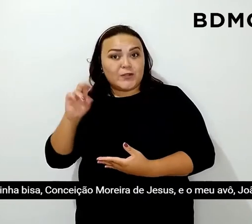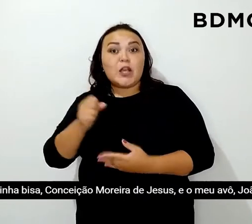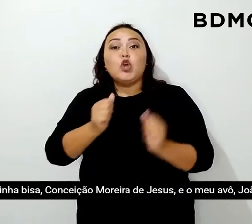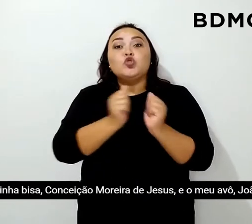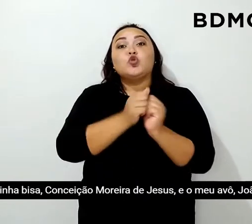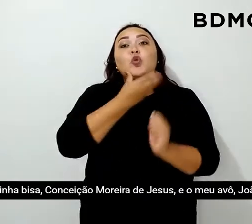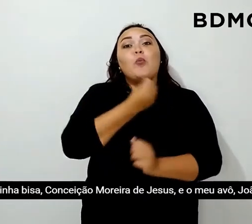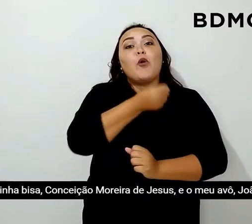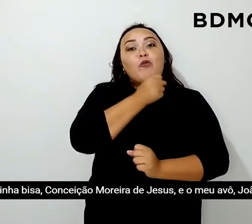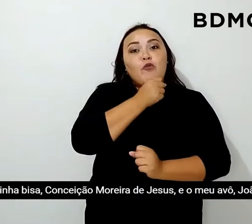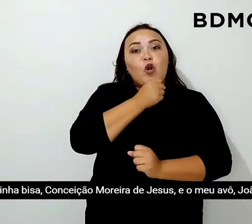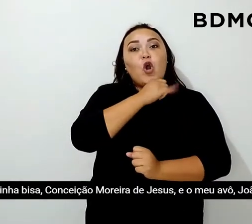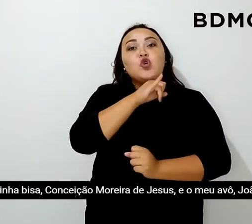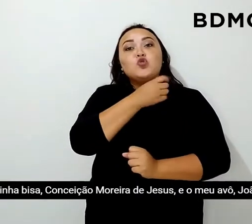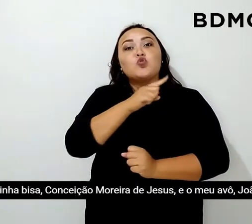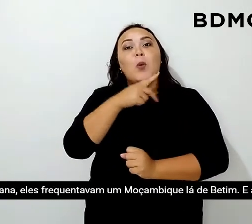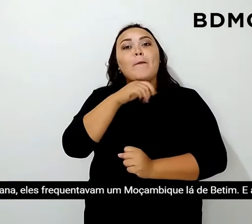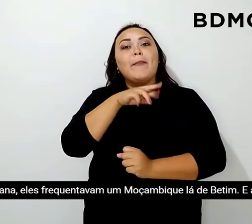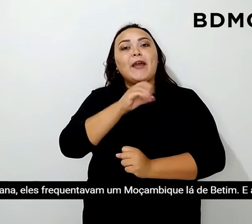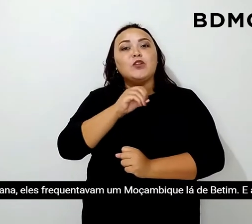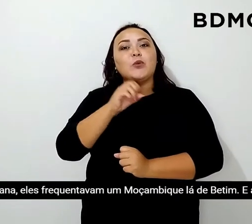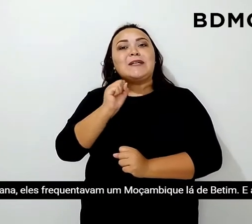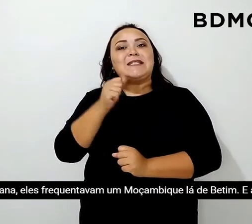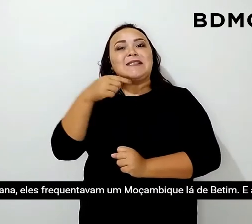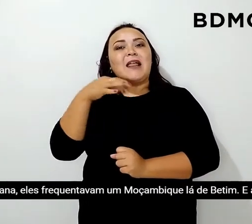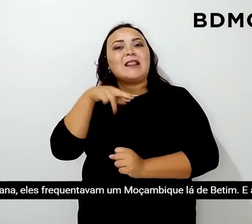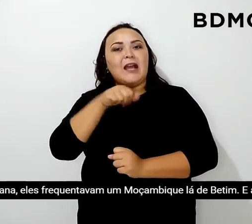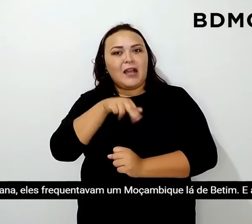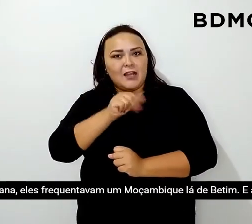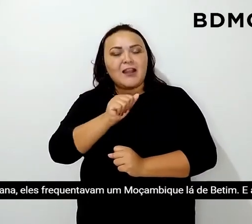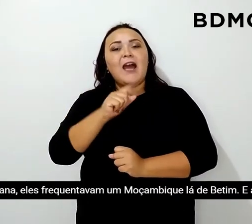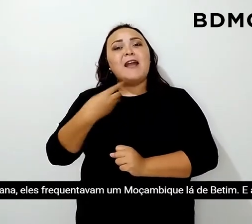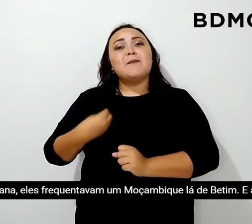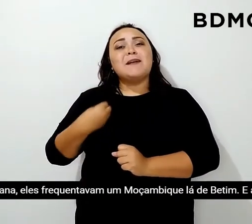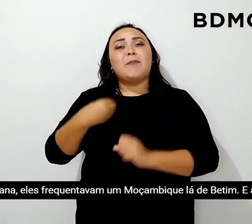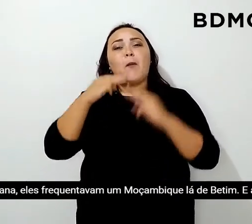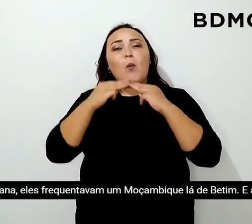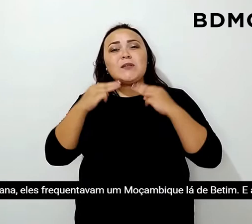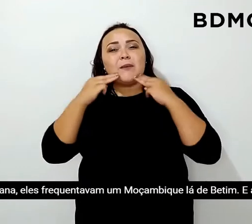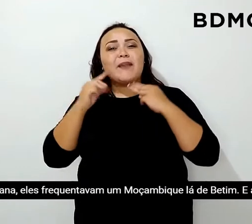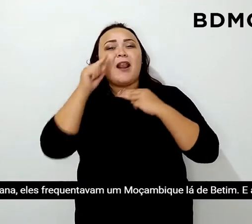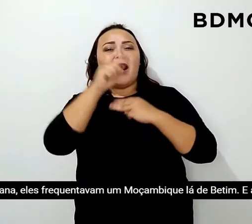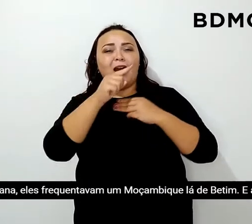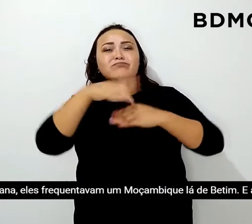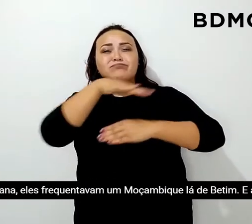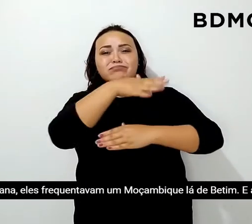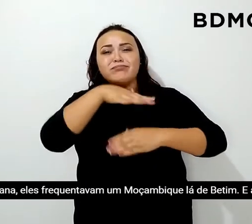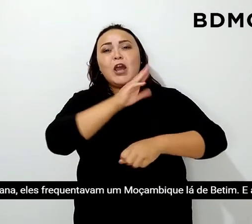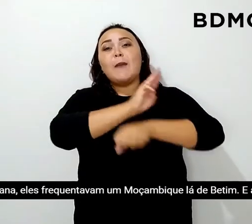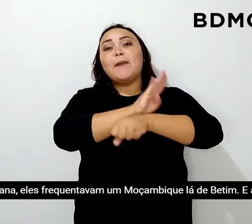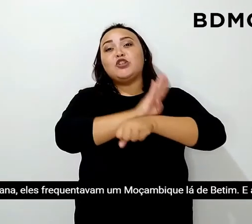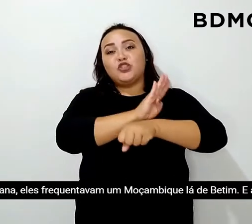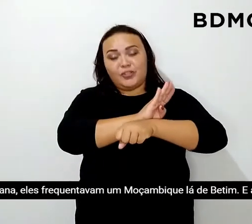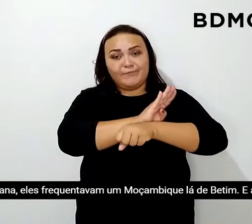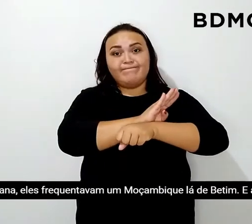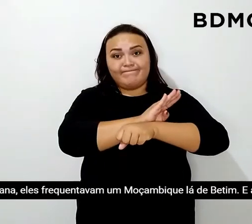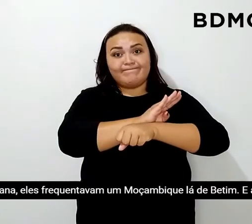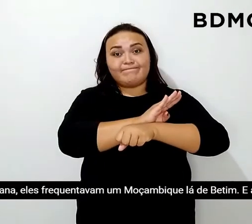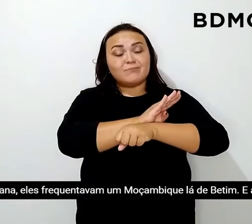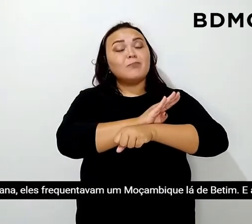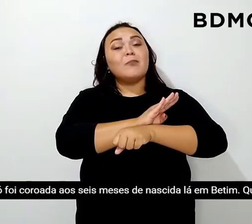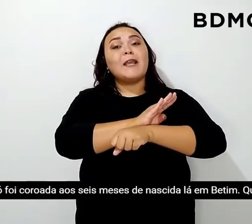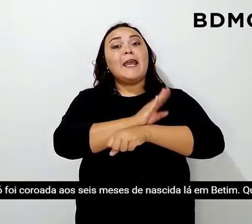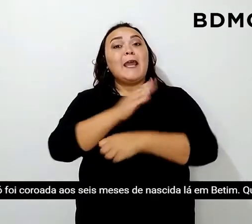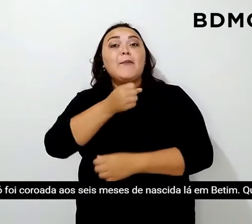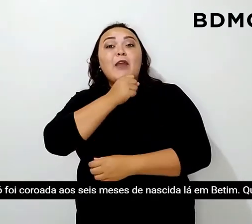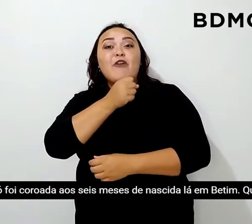e o meu avô, João Pedro Santana, eles frequentavam o Moçambique lá de Betim. E